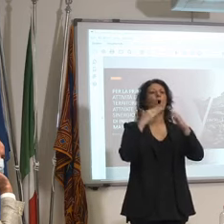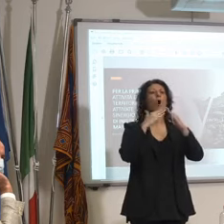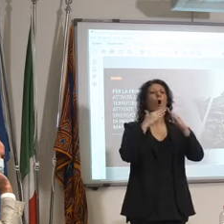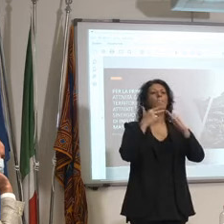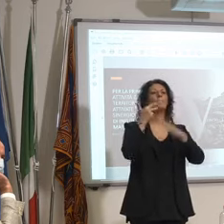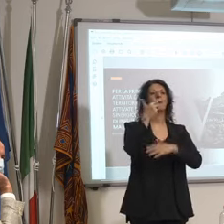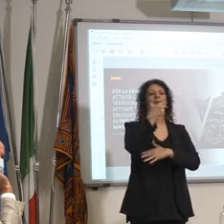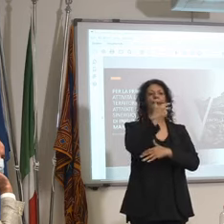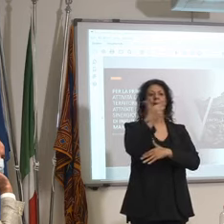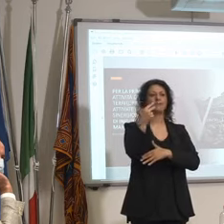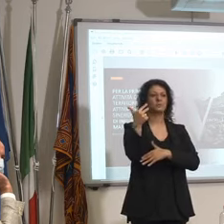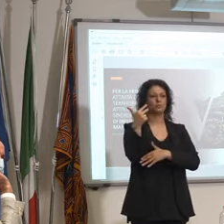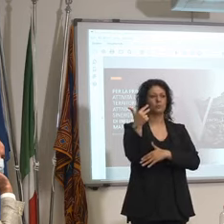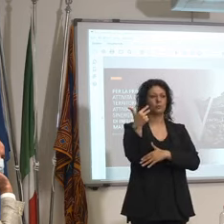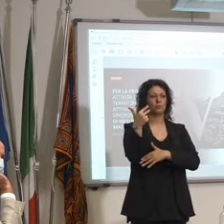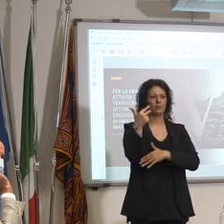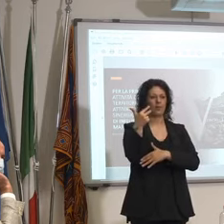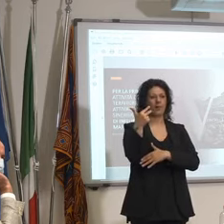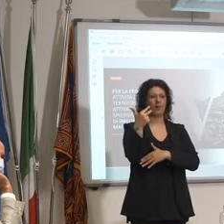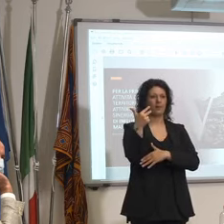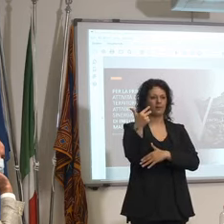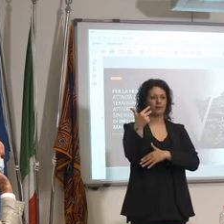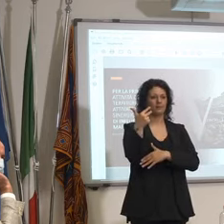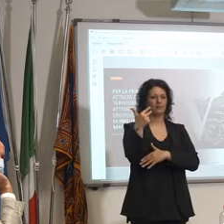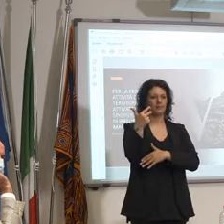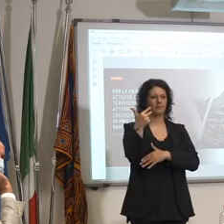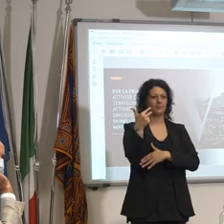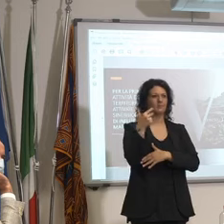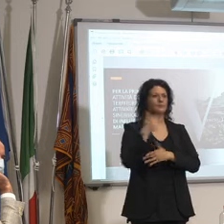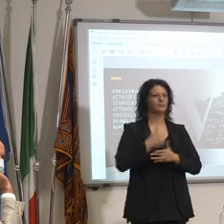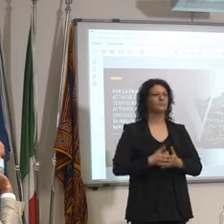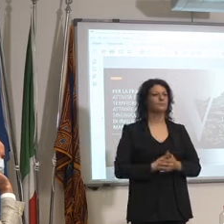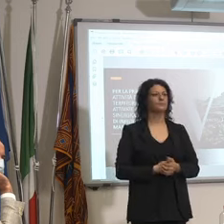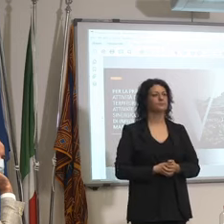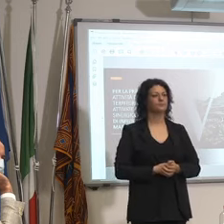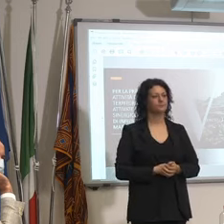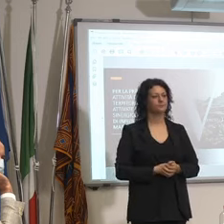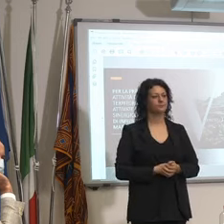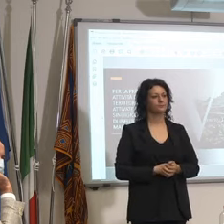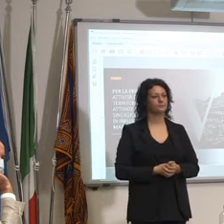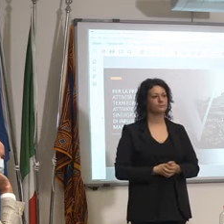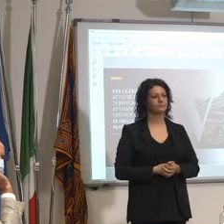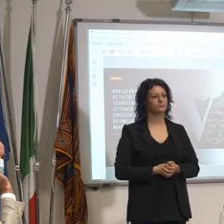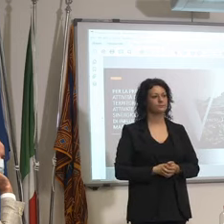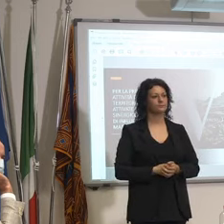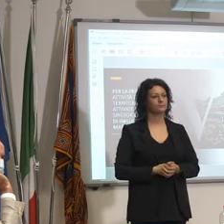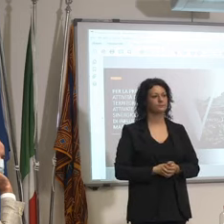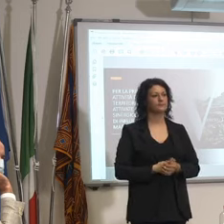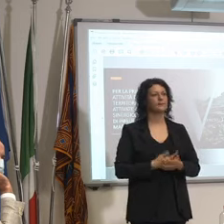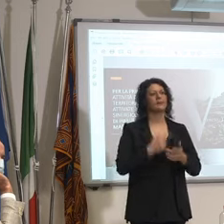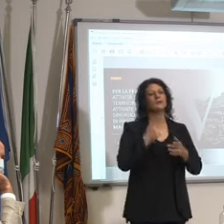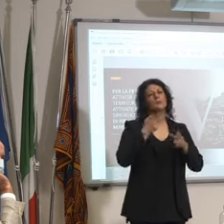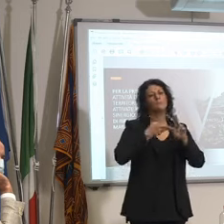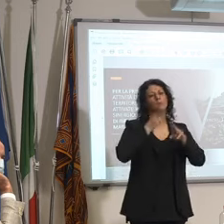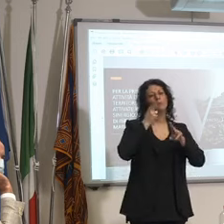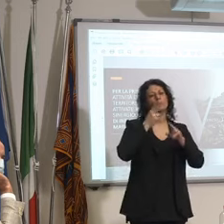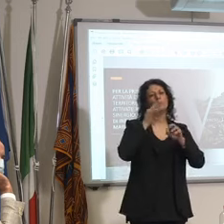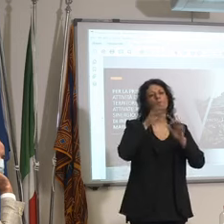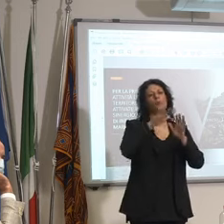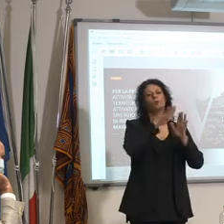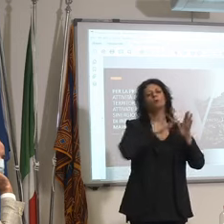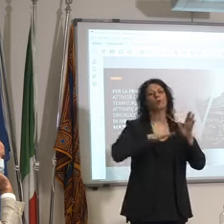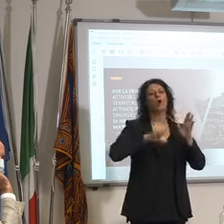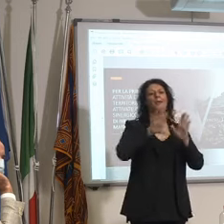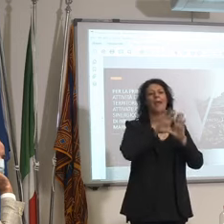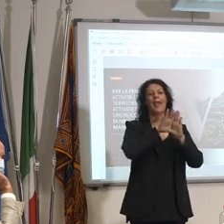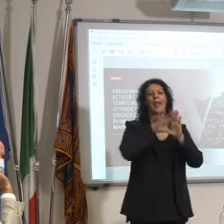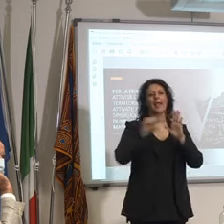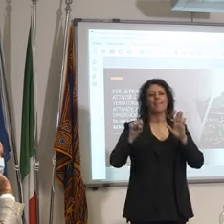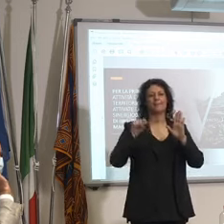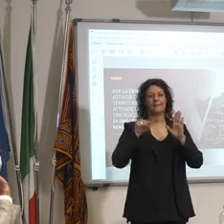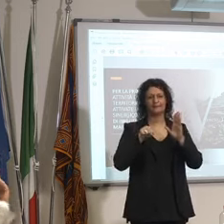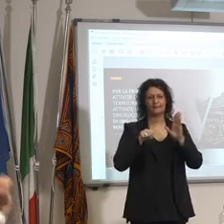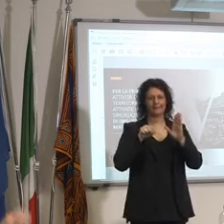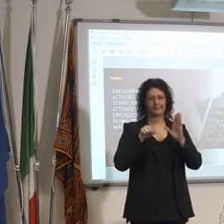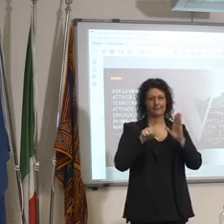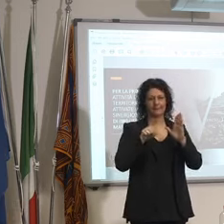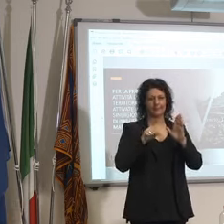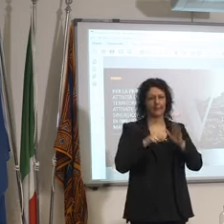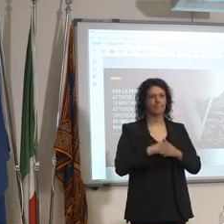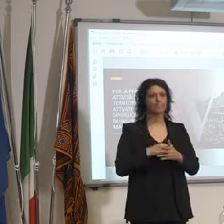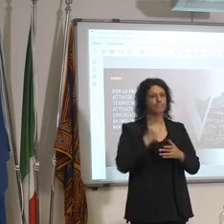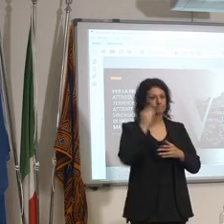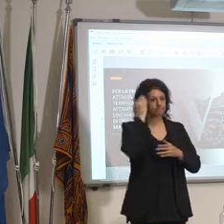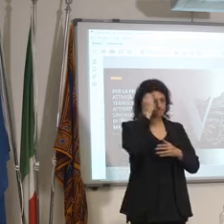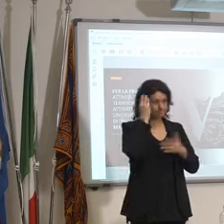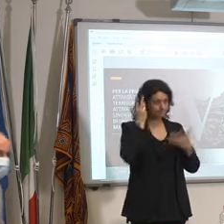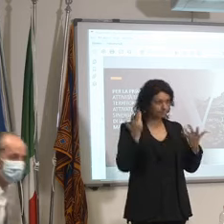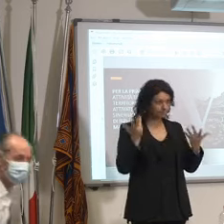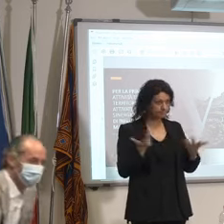cesarine che prendono diciamo che sono soprattutto emiliane è stato pensato qualcosa perché